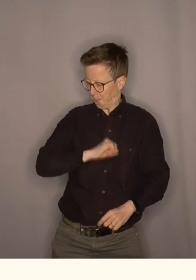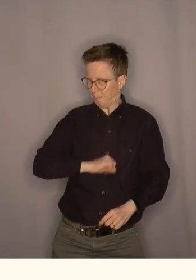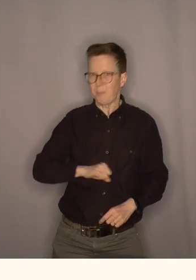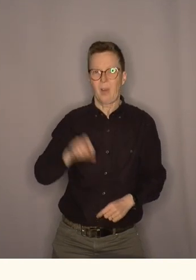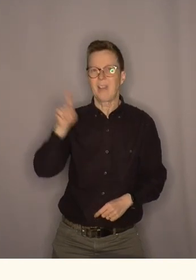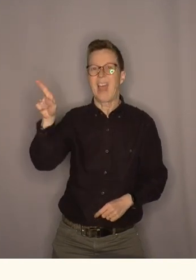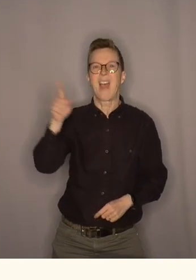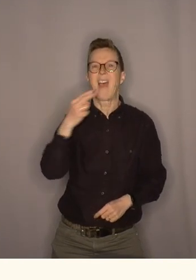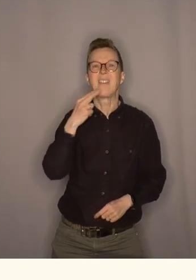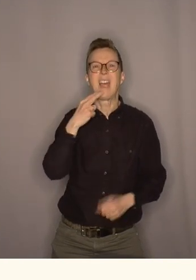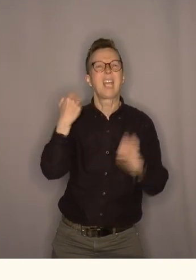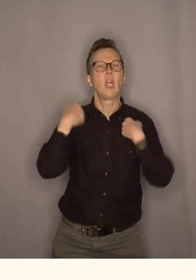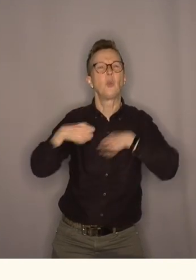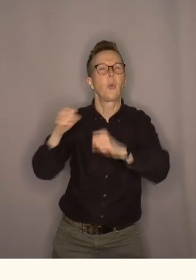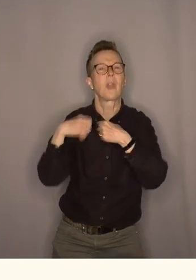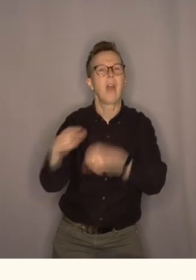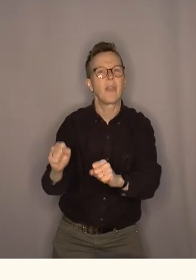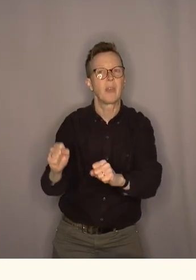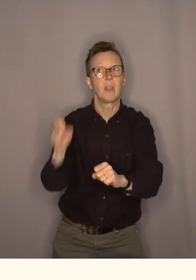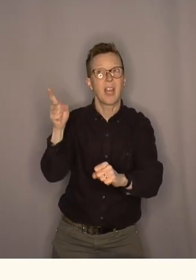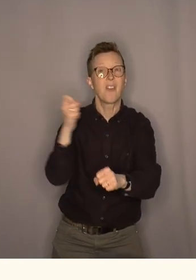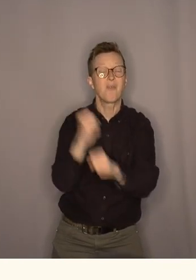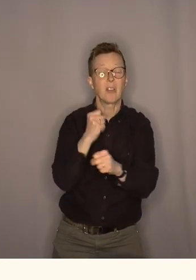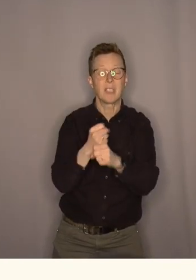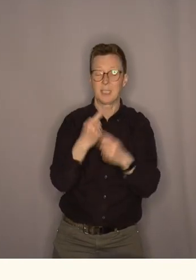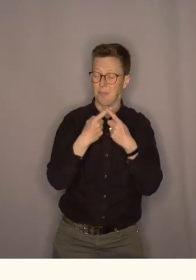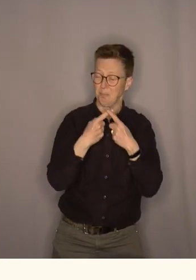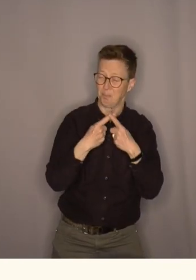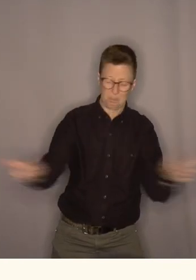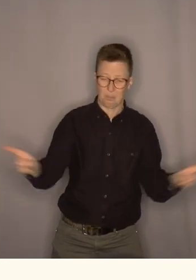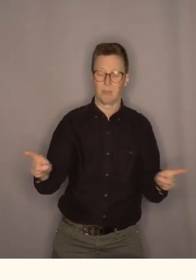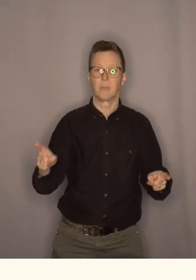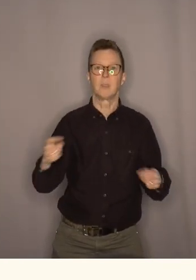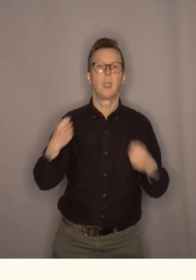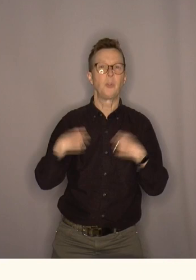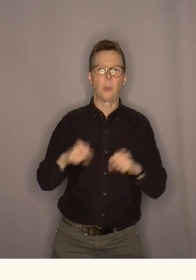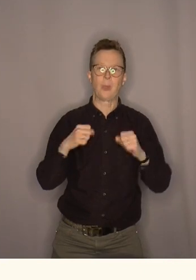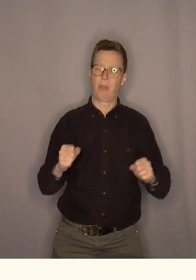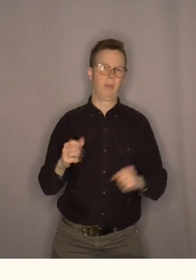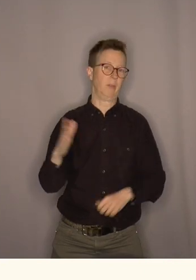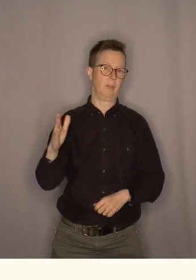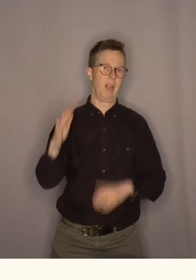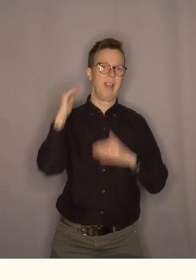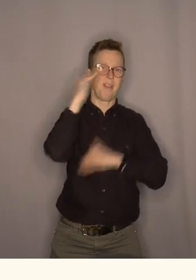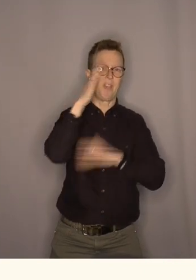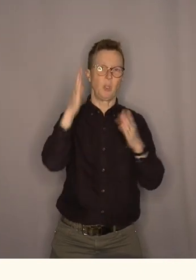ikke noe dugnad i det hele tatt. Det er faktisk så langt unna en dugnad som du kan komme.